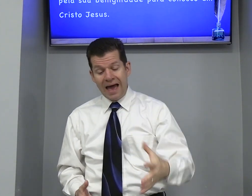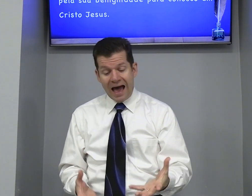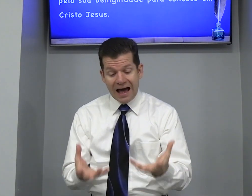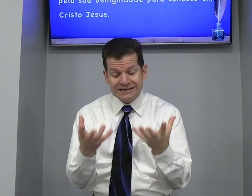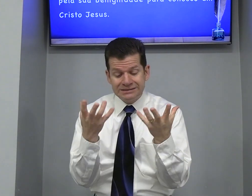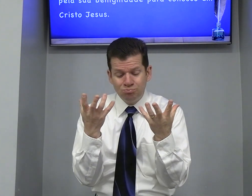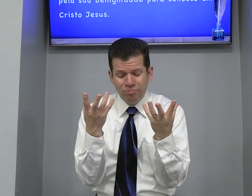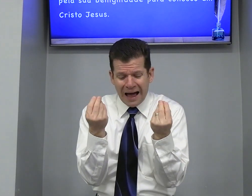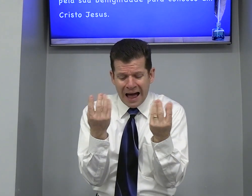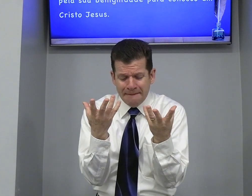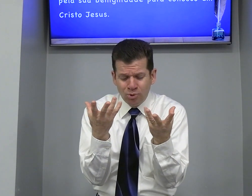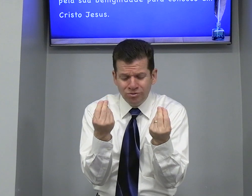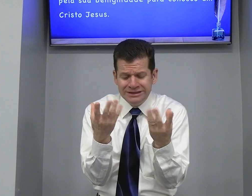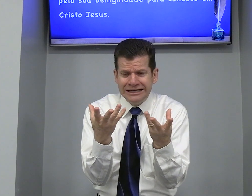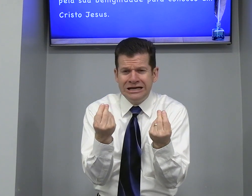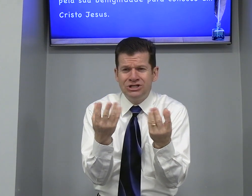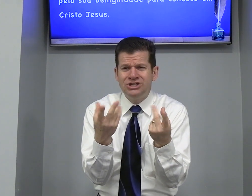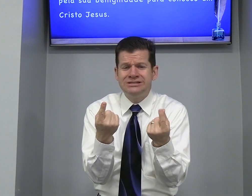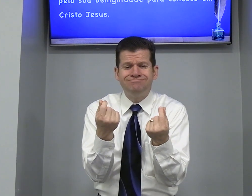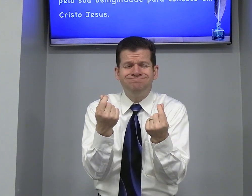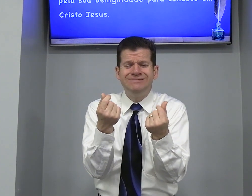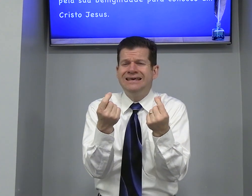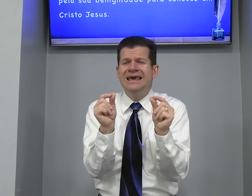As abundantes Que